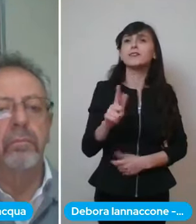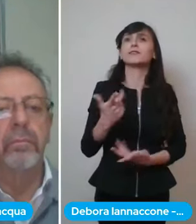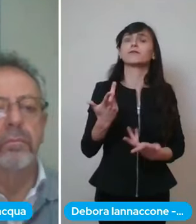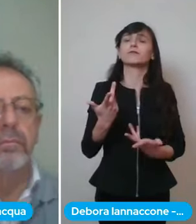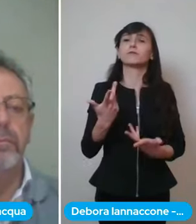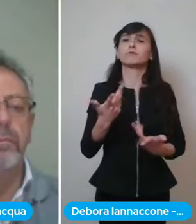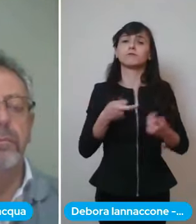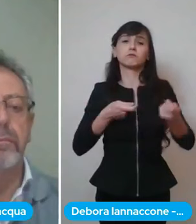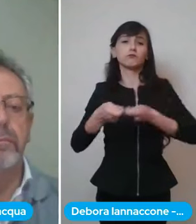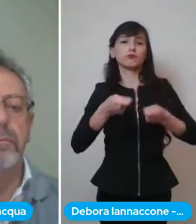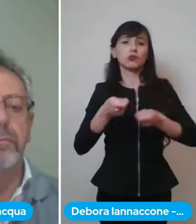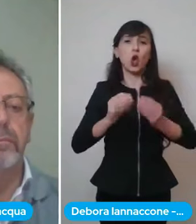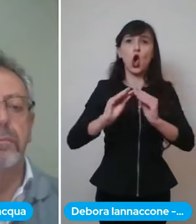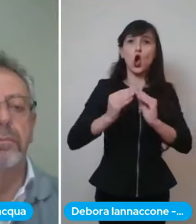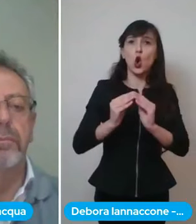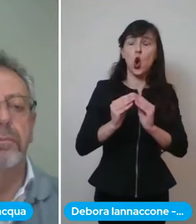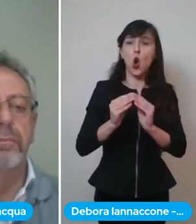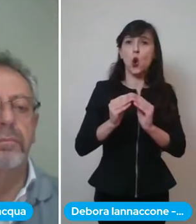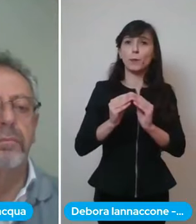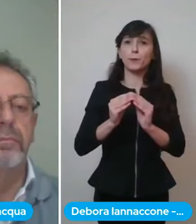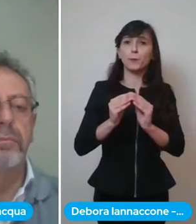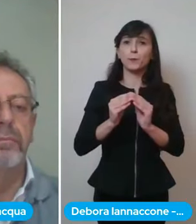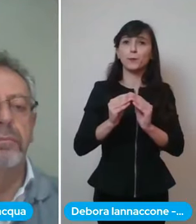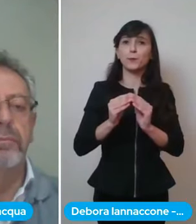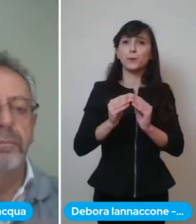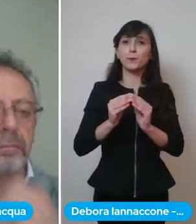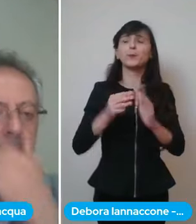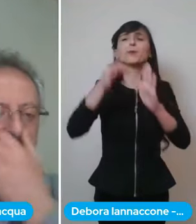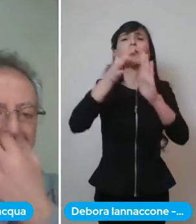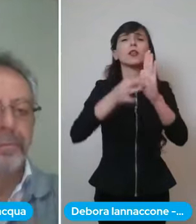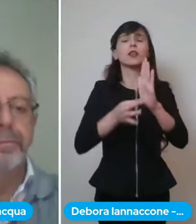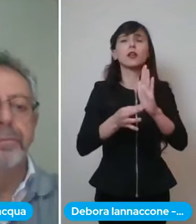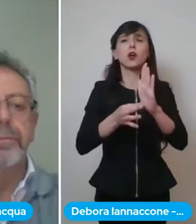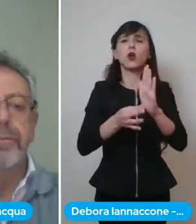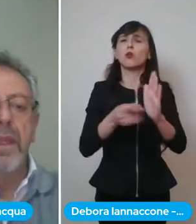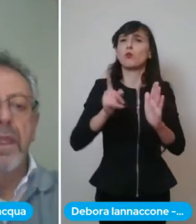regolando, che indicazioni ha dato.